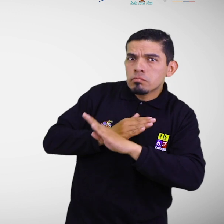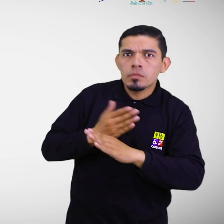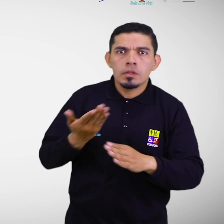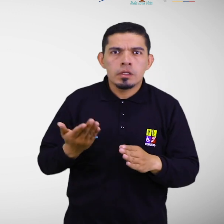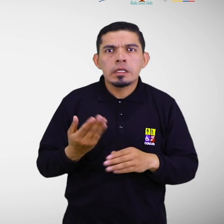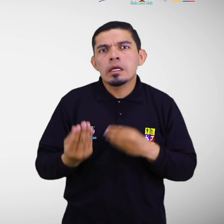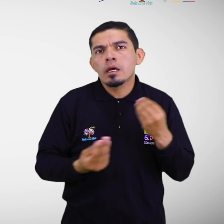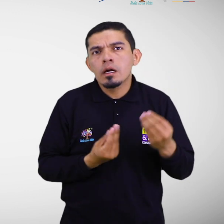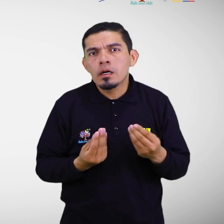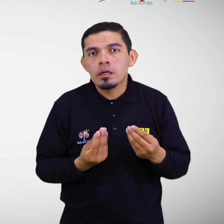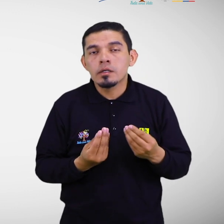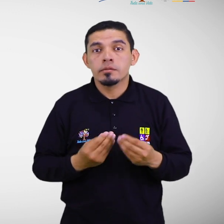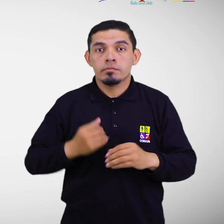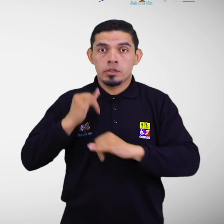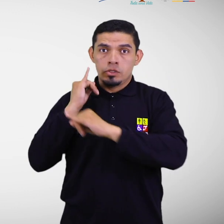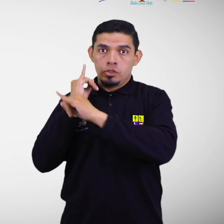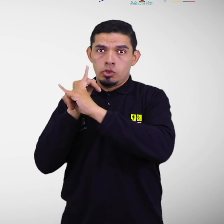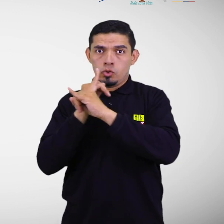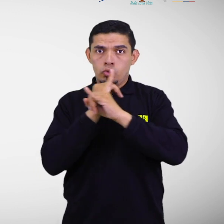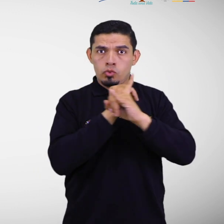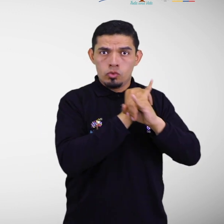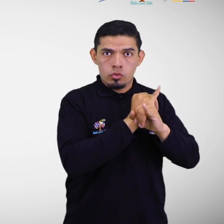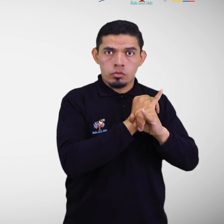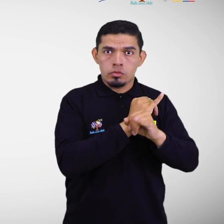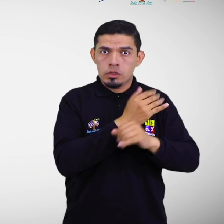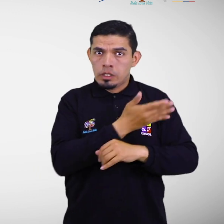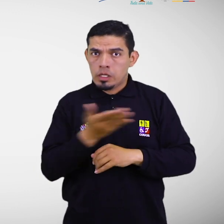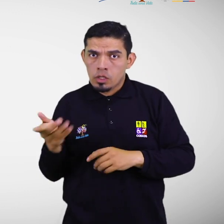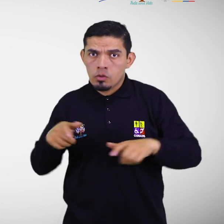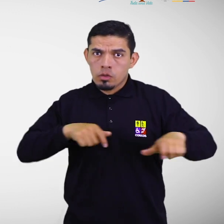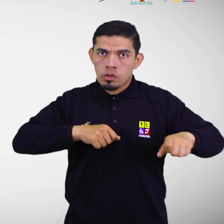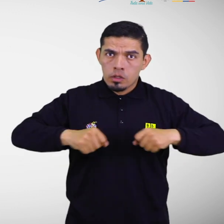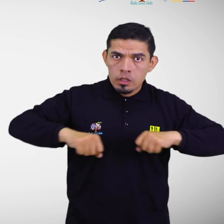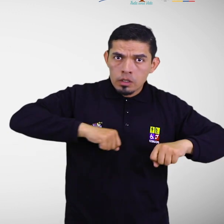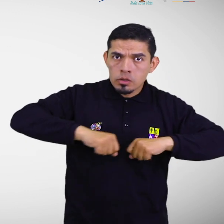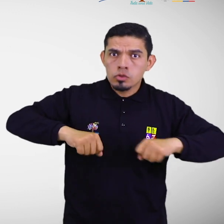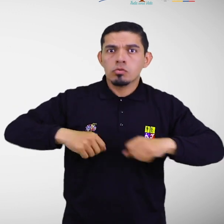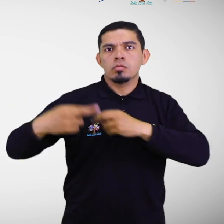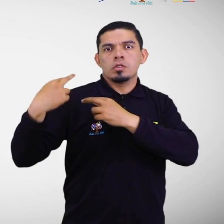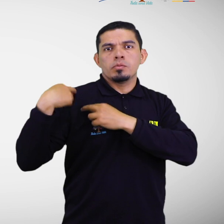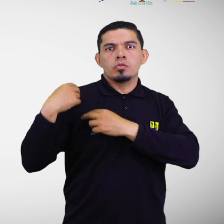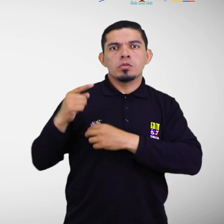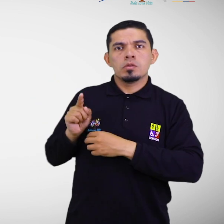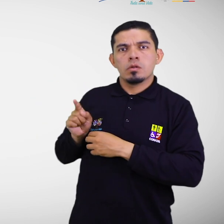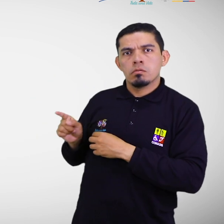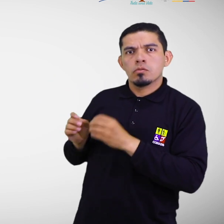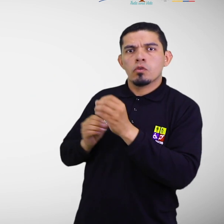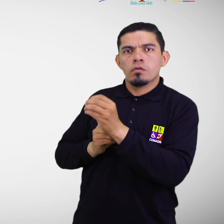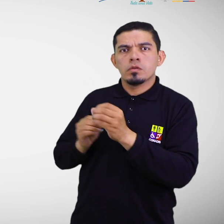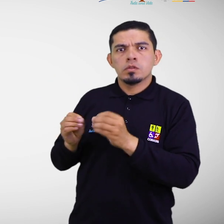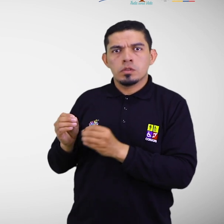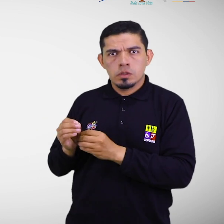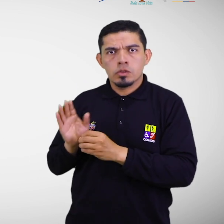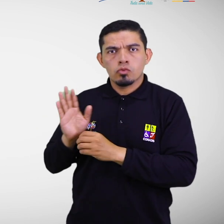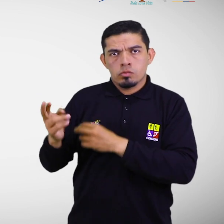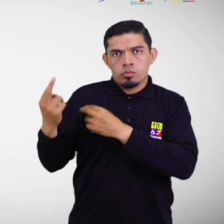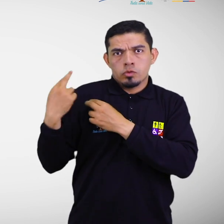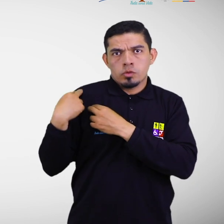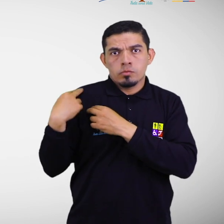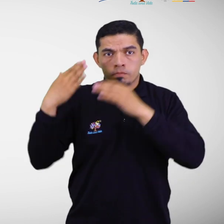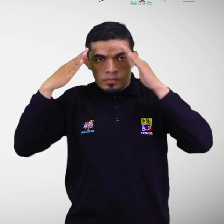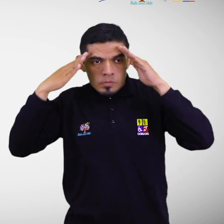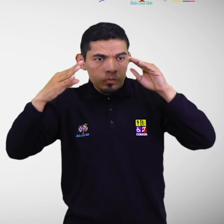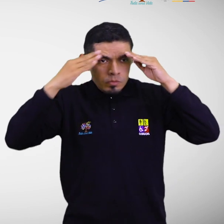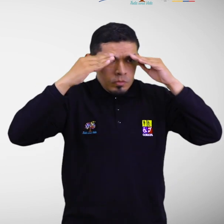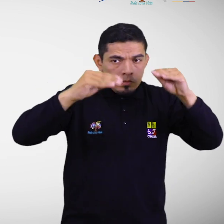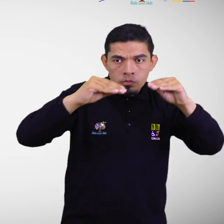los actores del Sistema Nacional Descentralizado de Gestión de Riesgos tienen responsabilidad directa en el ámbito de sus competencias.